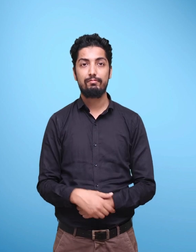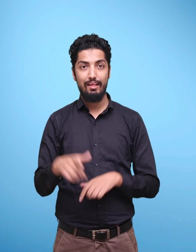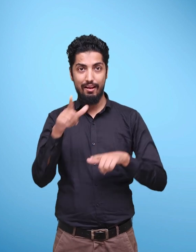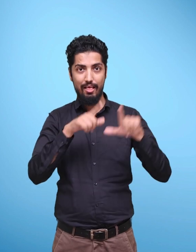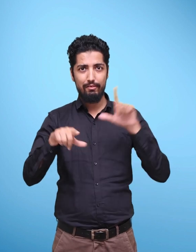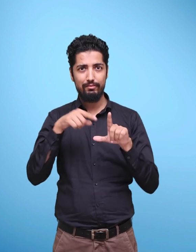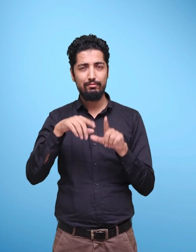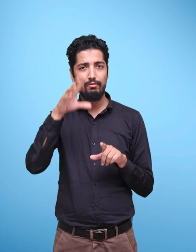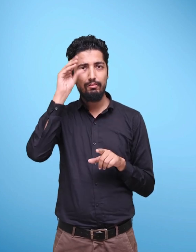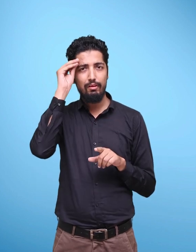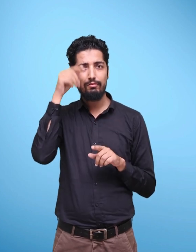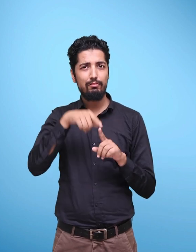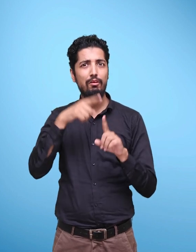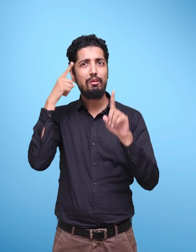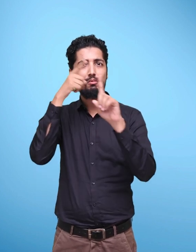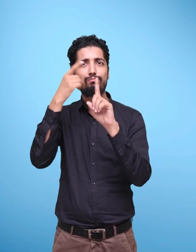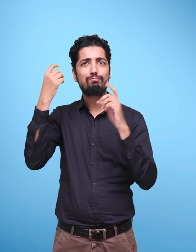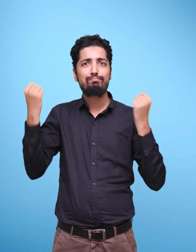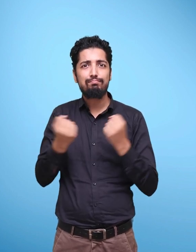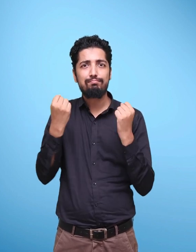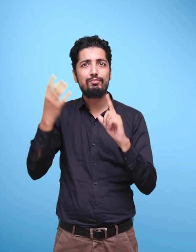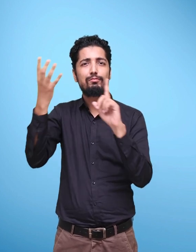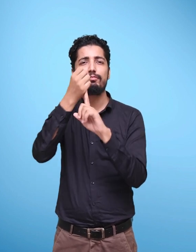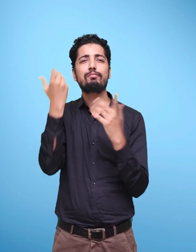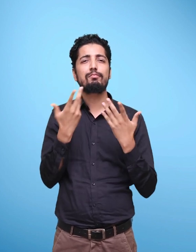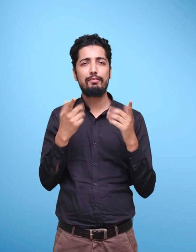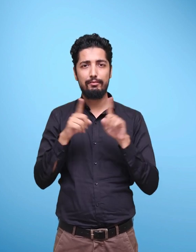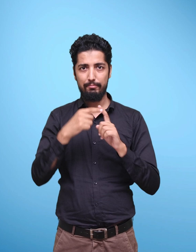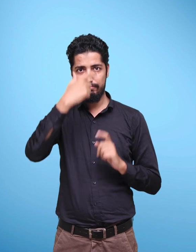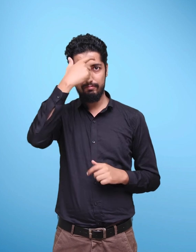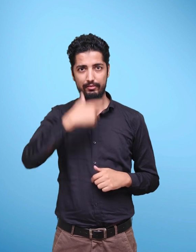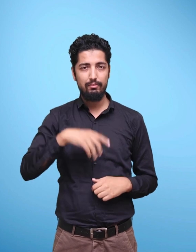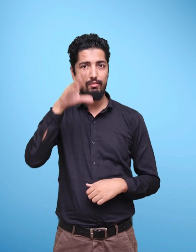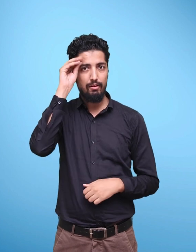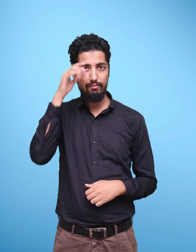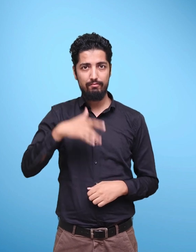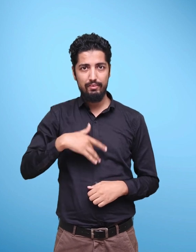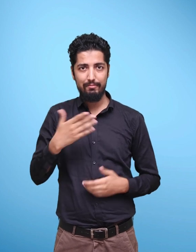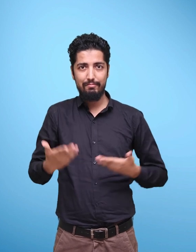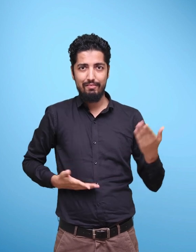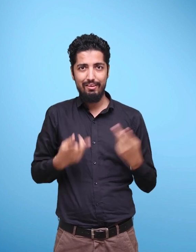. An effort is made to present language learning as a holistic process